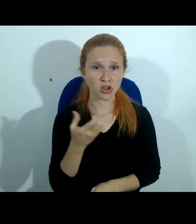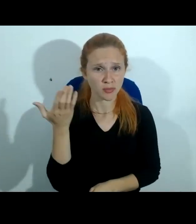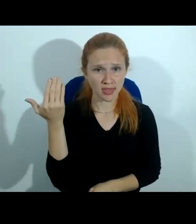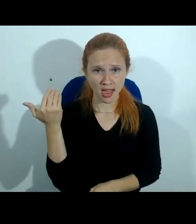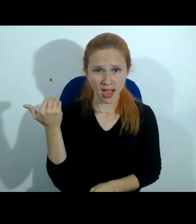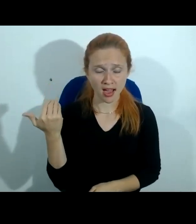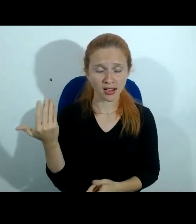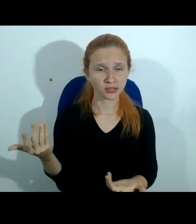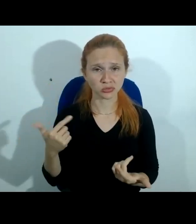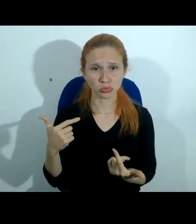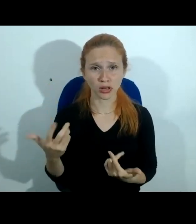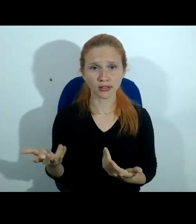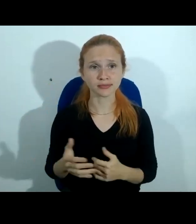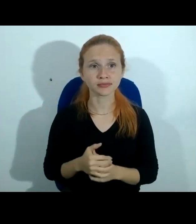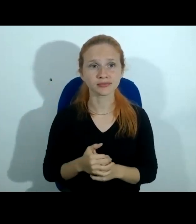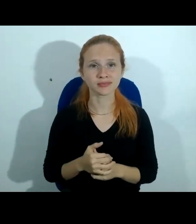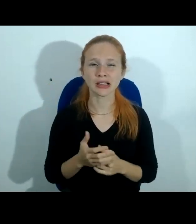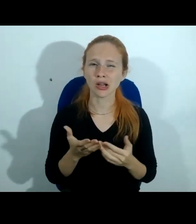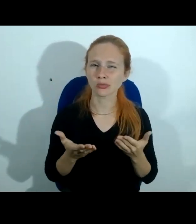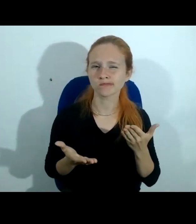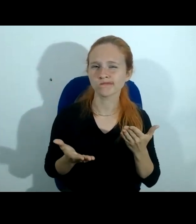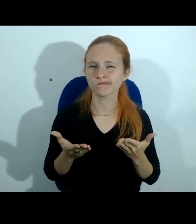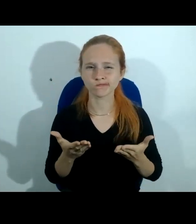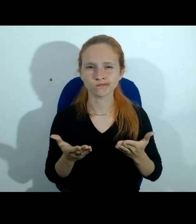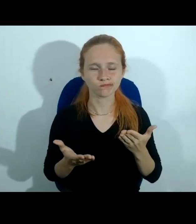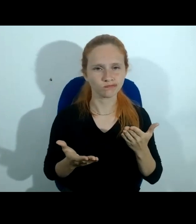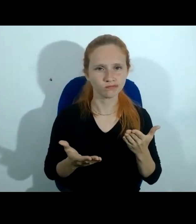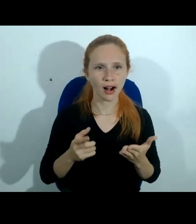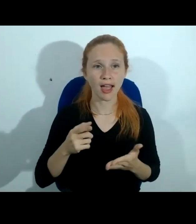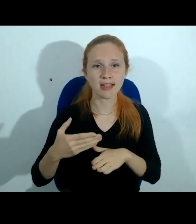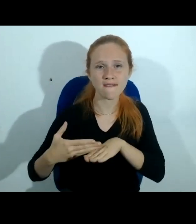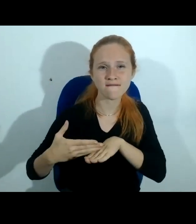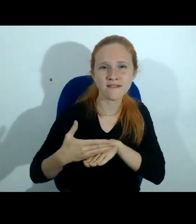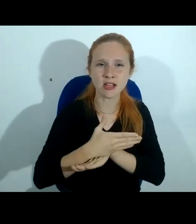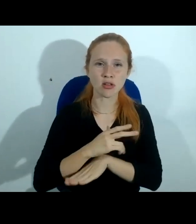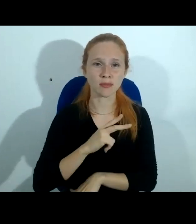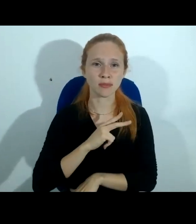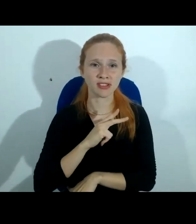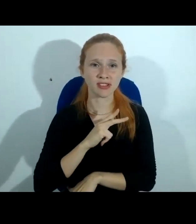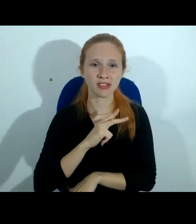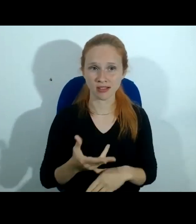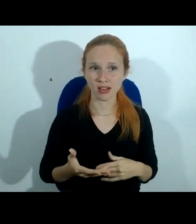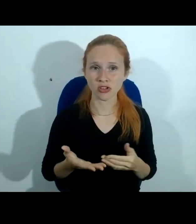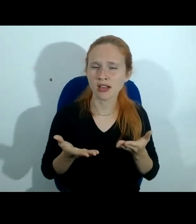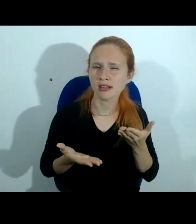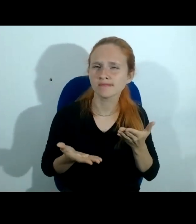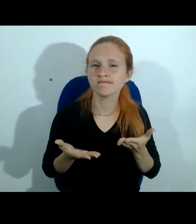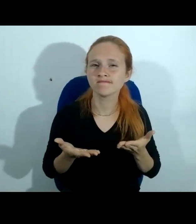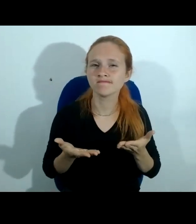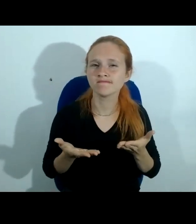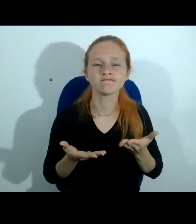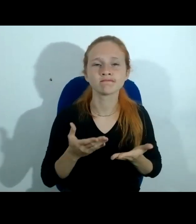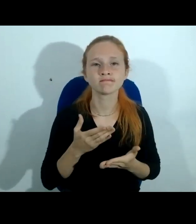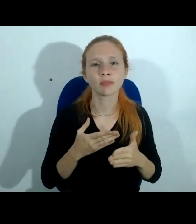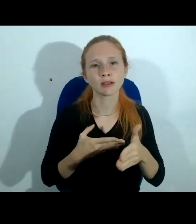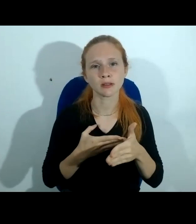então esse saber dosar essa invasão à privacidade de uma forma equilibrada talvez seja o maior desafio